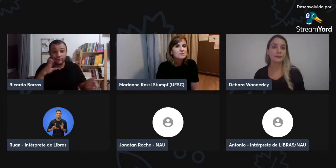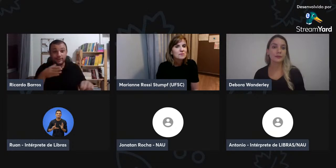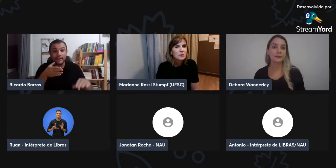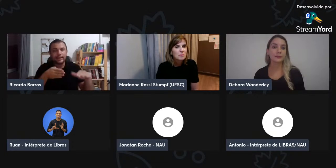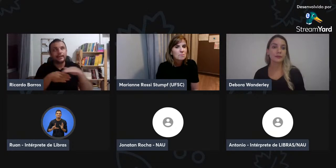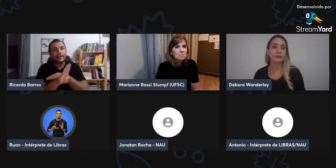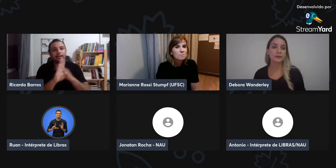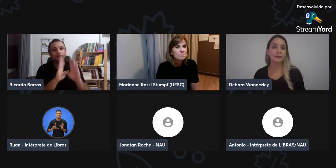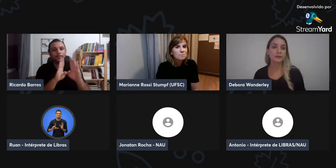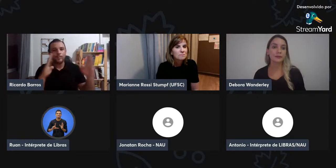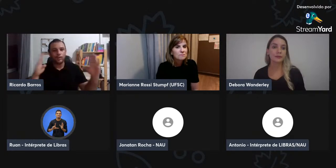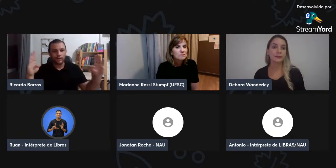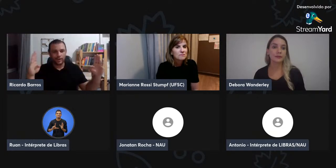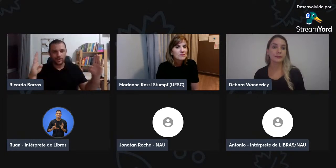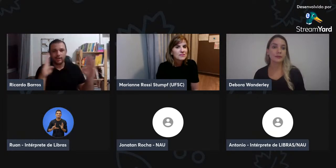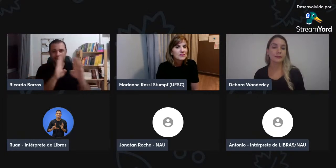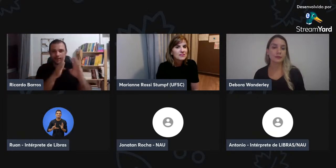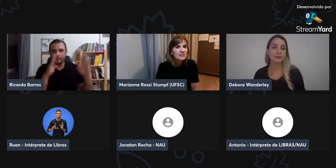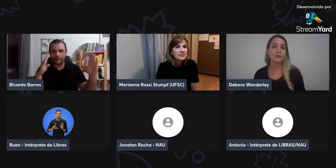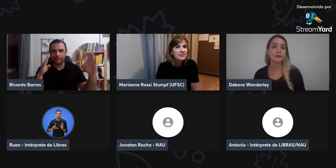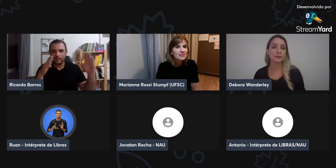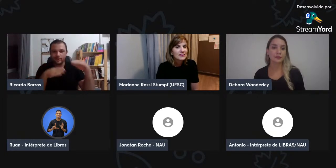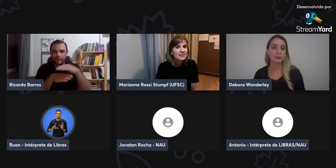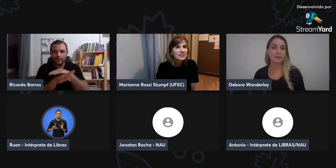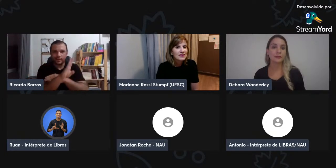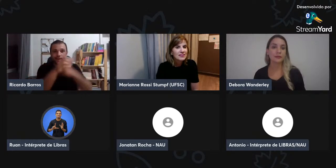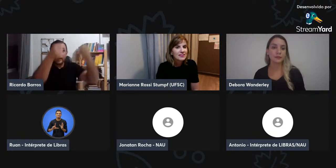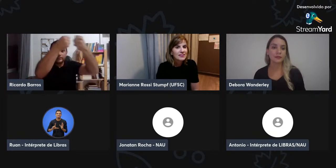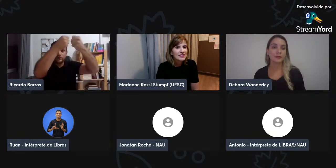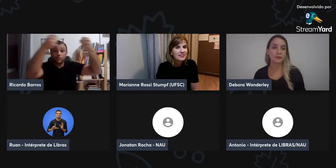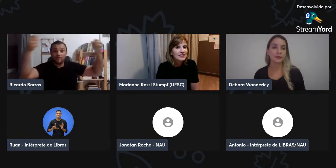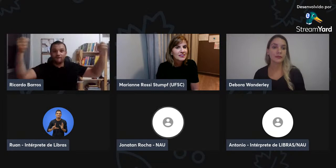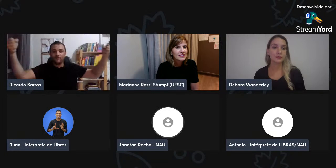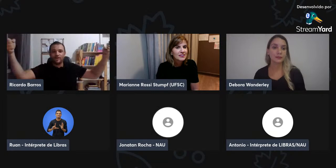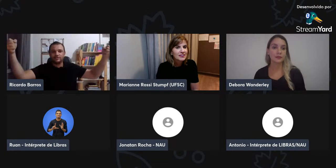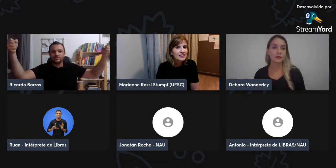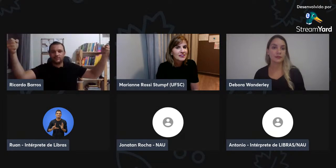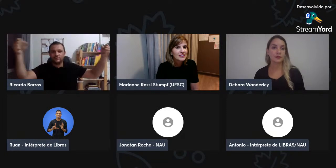e eu vi na biblioteca